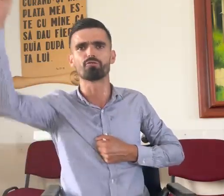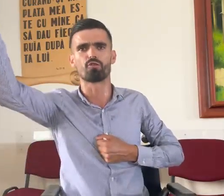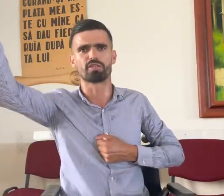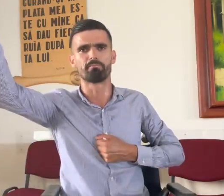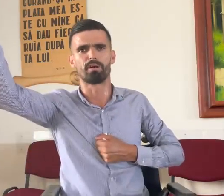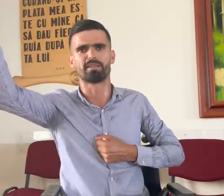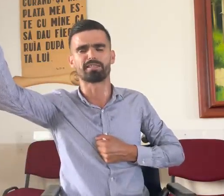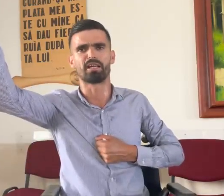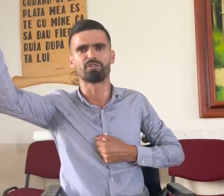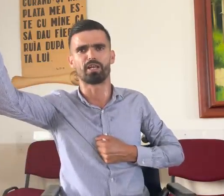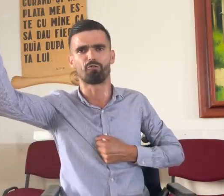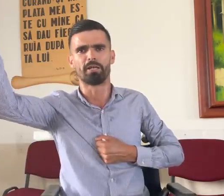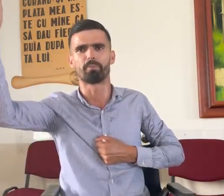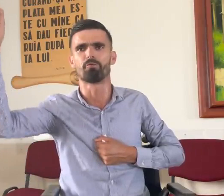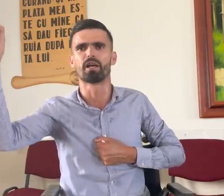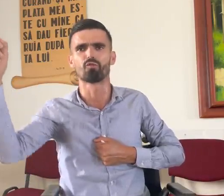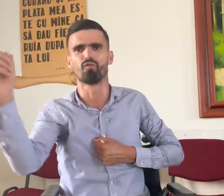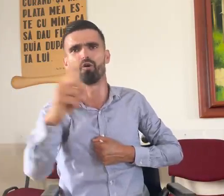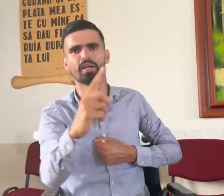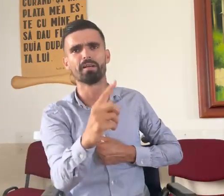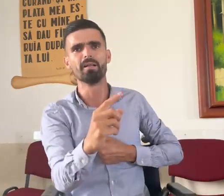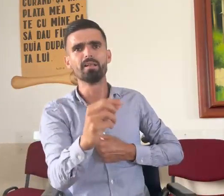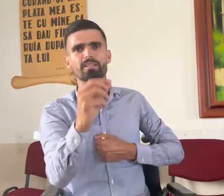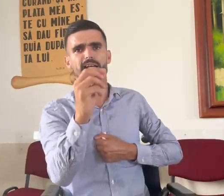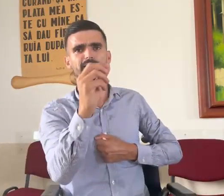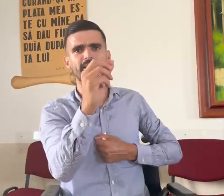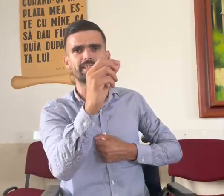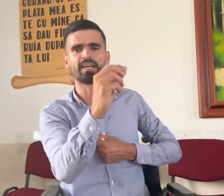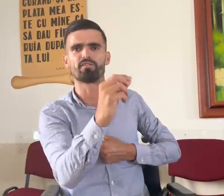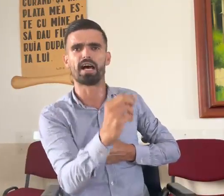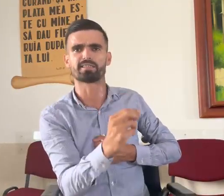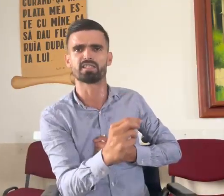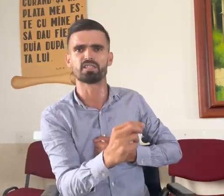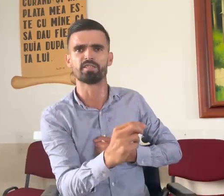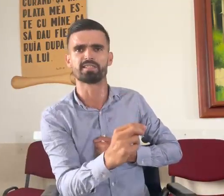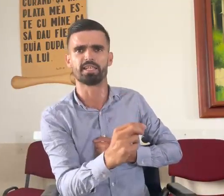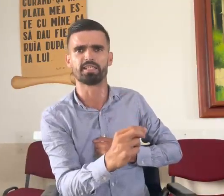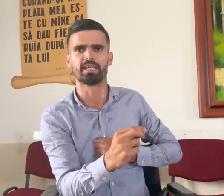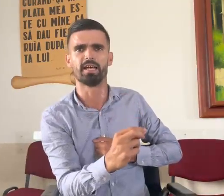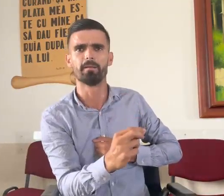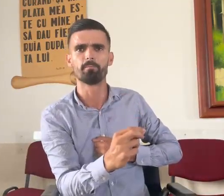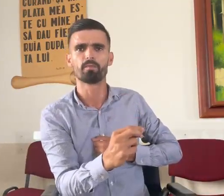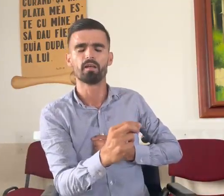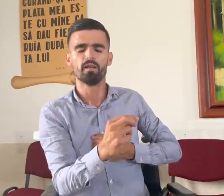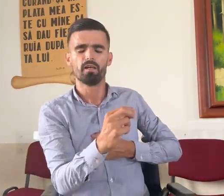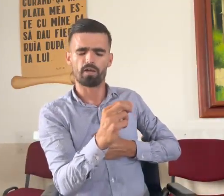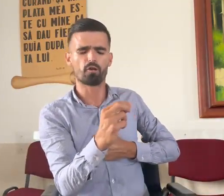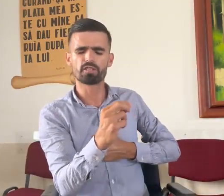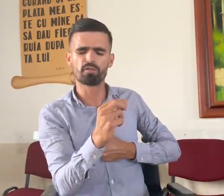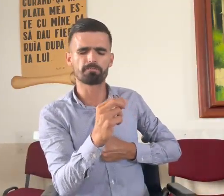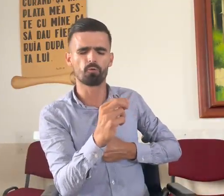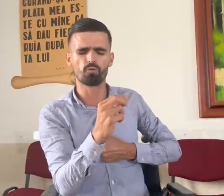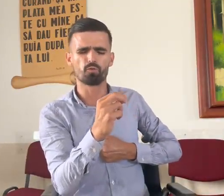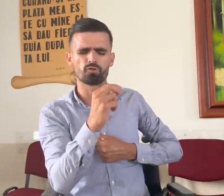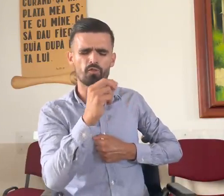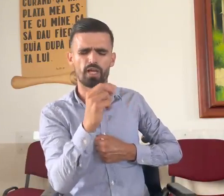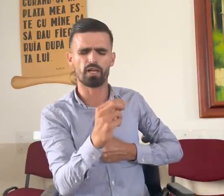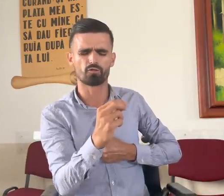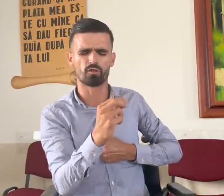într-o zi în părăția cerului, împreună cu voi, dar să ne trăim viața în sfințenie. Vreau să vă spun cu sondajul,